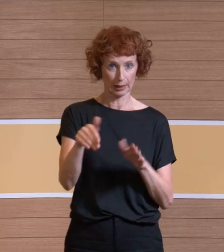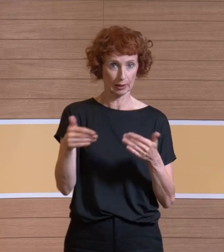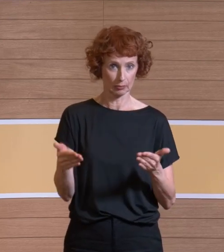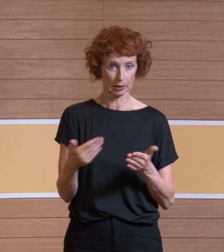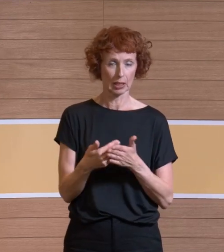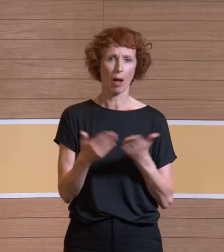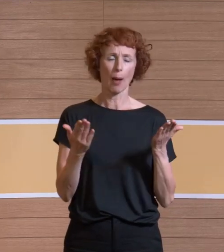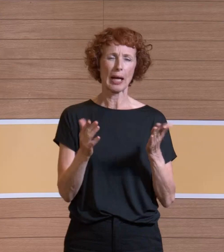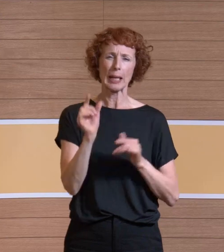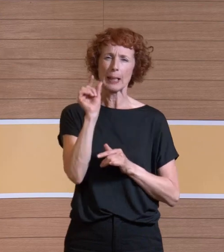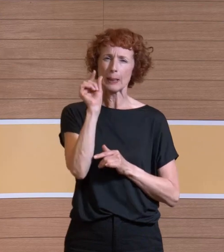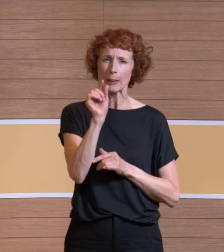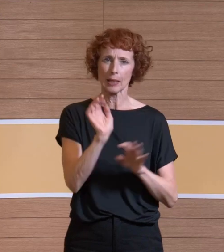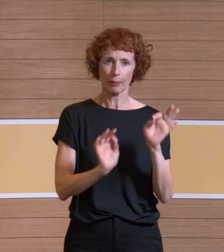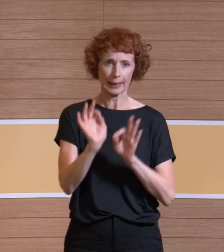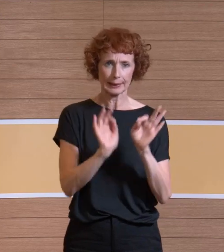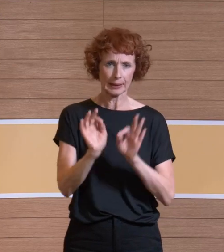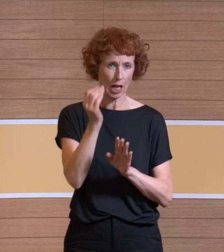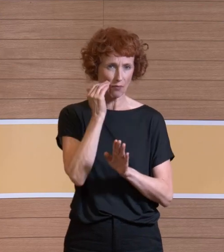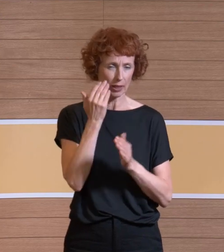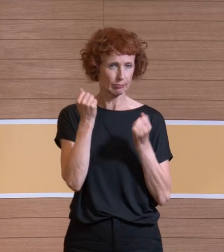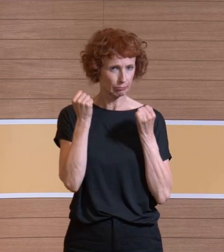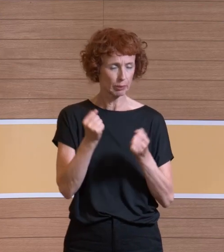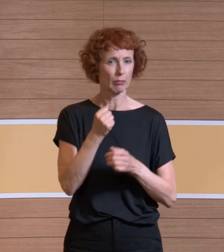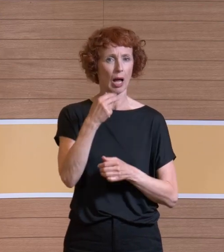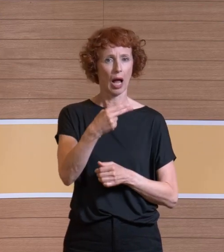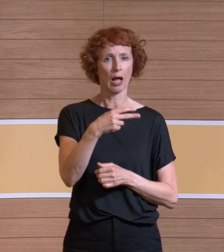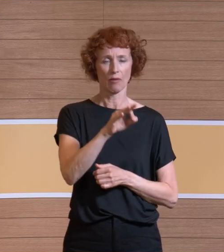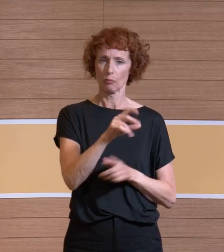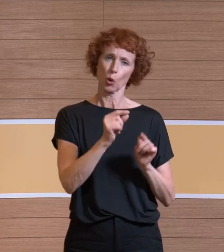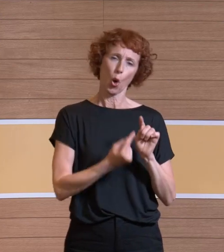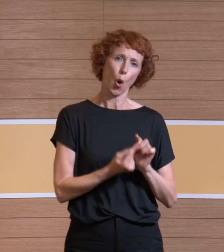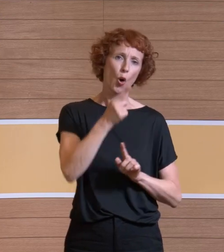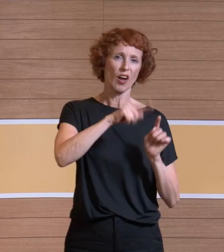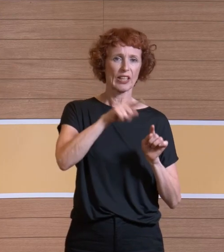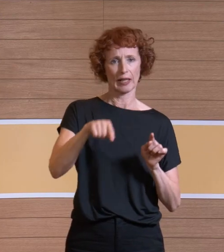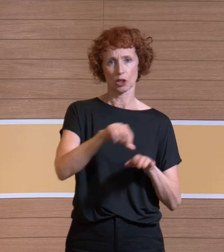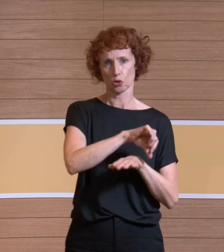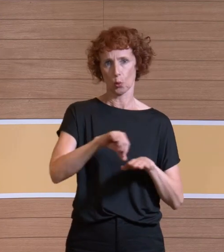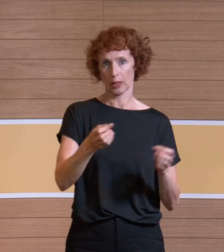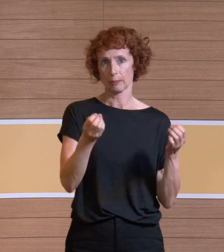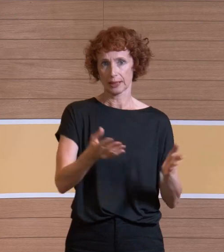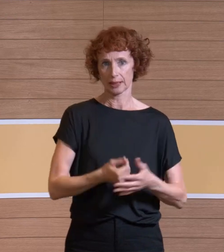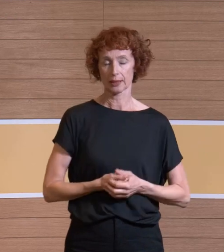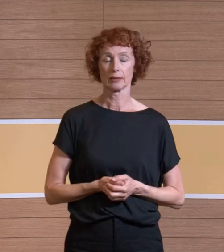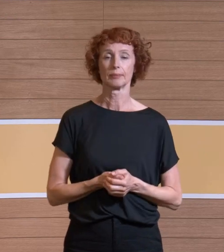wesentlicher Punkt, entstehen halt bei der HF-Chirurgie, Hochfrequenzchirurgie. Ja, ganz spannend.